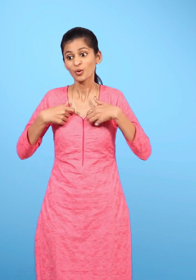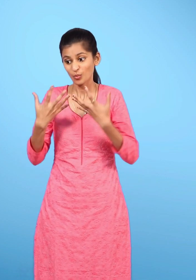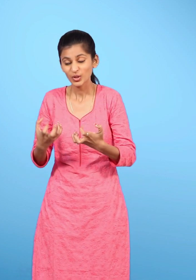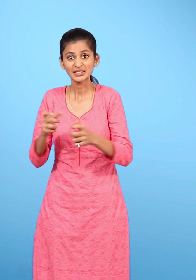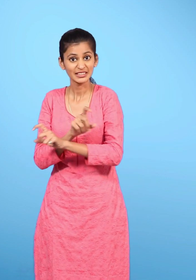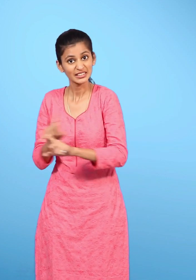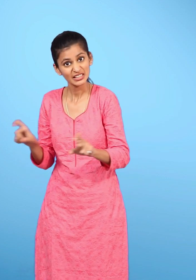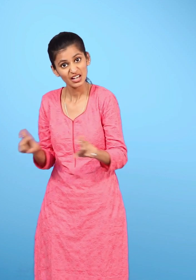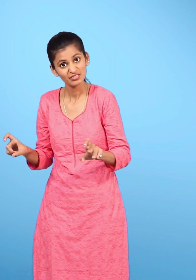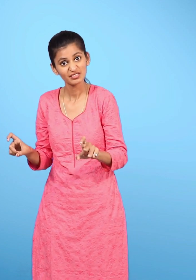चाहते हैं